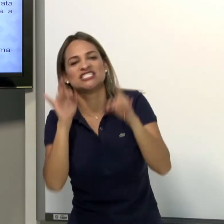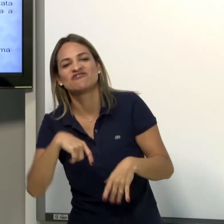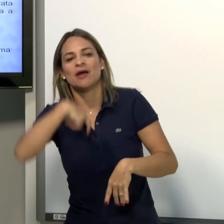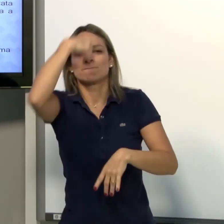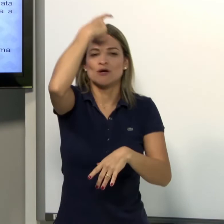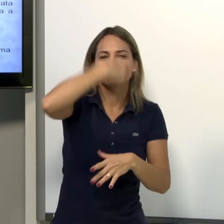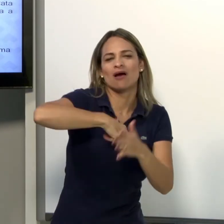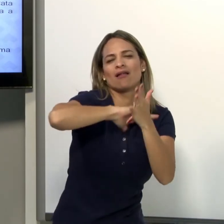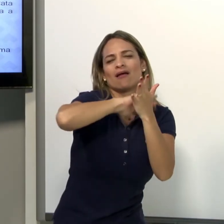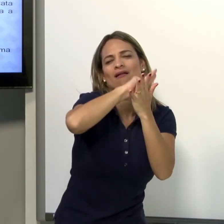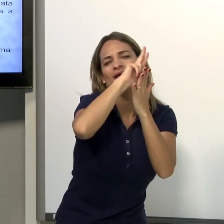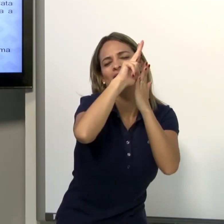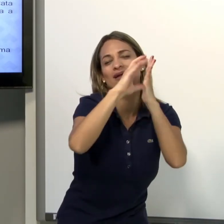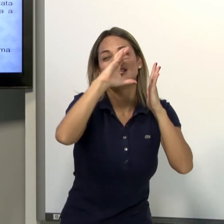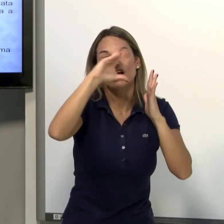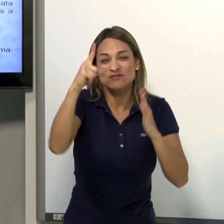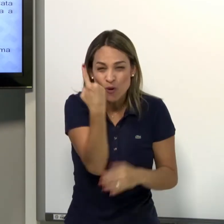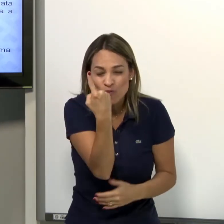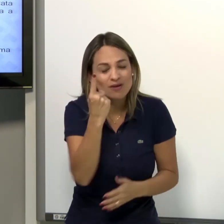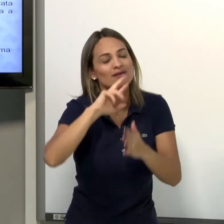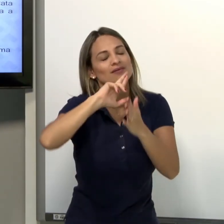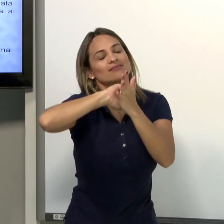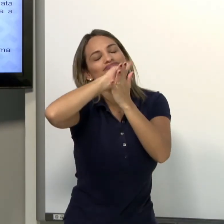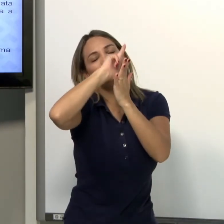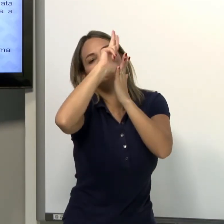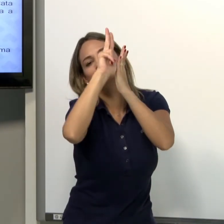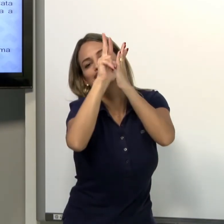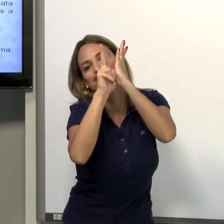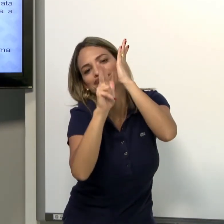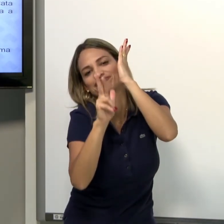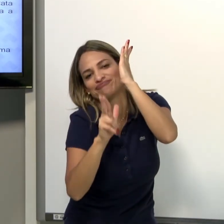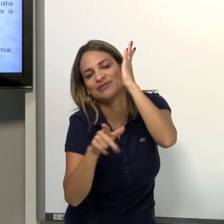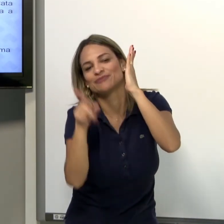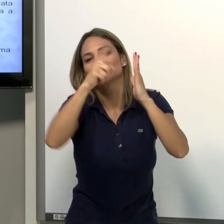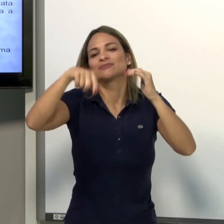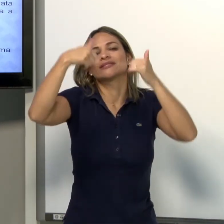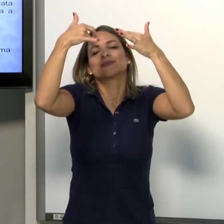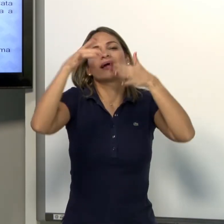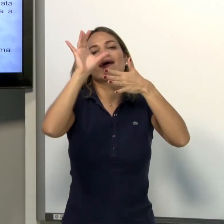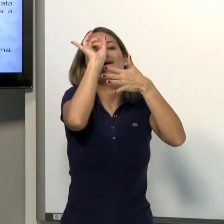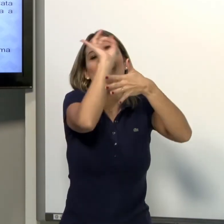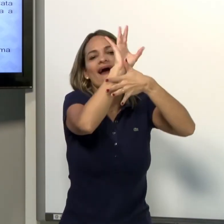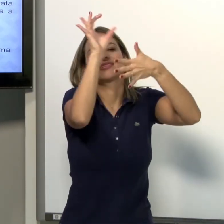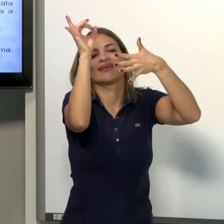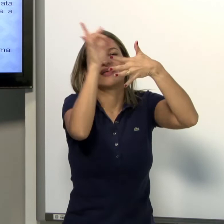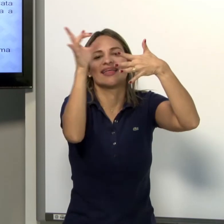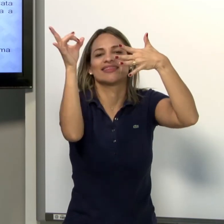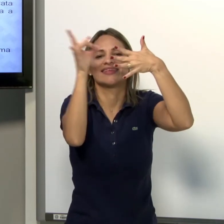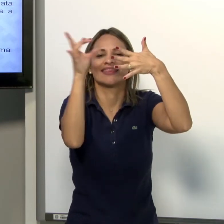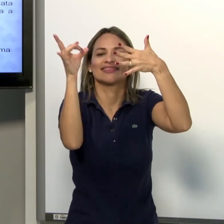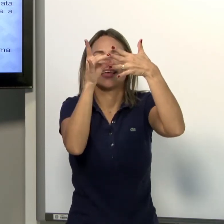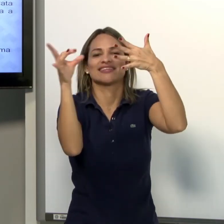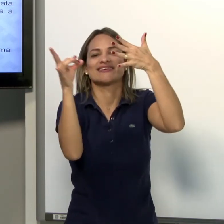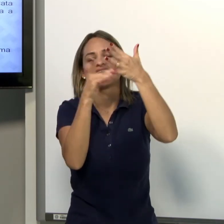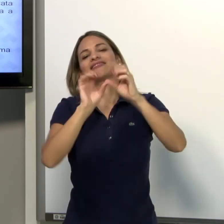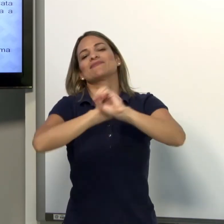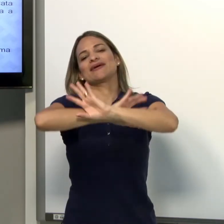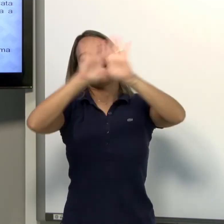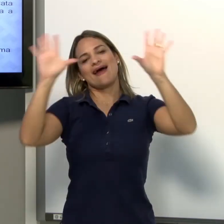Então, tem vários tipos, vários, vários tipos. E aí, você começa a detalhar todos e fica